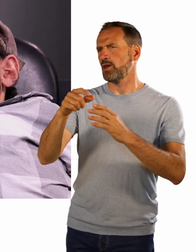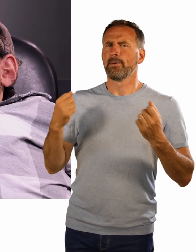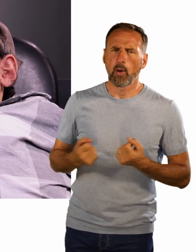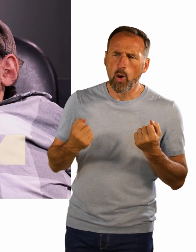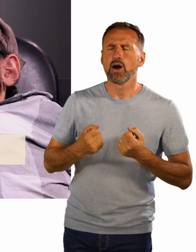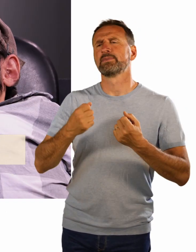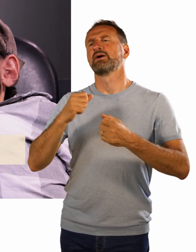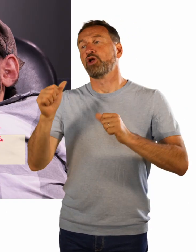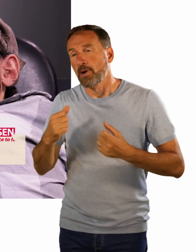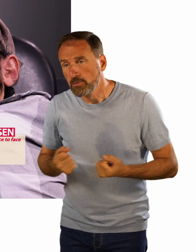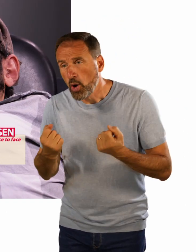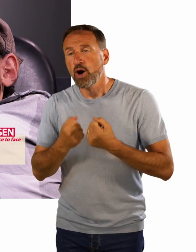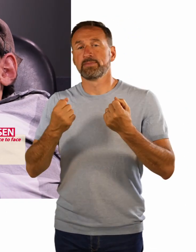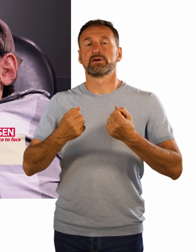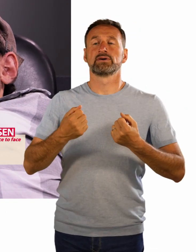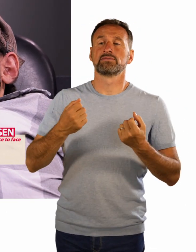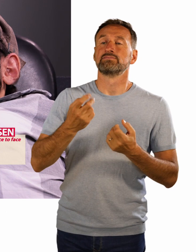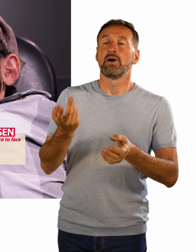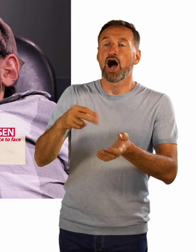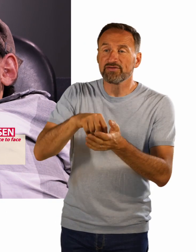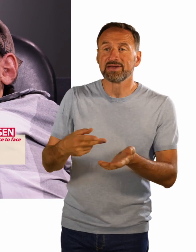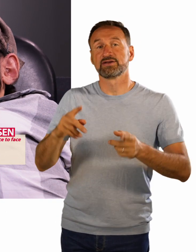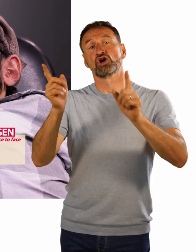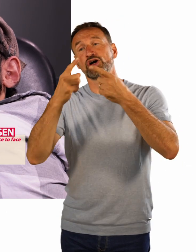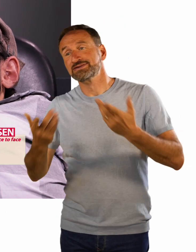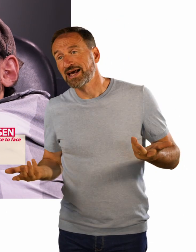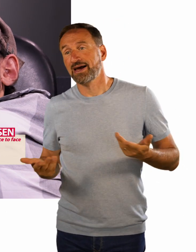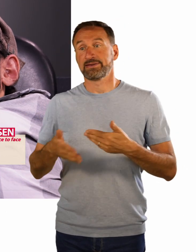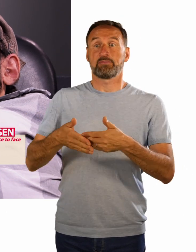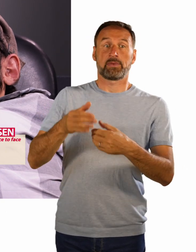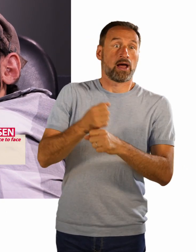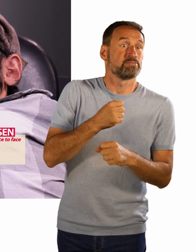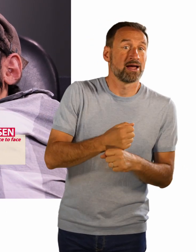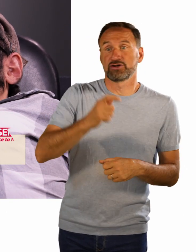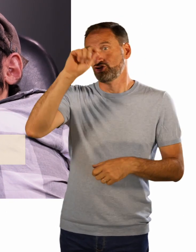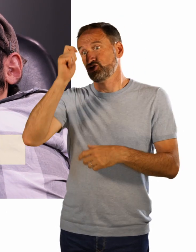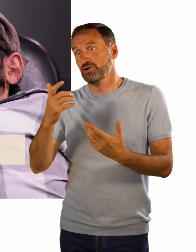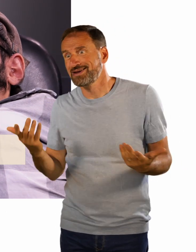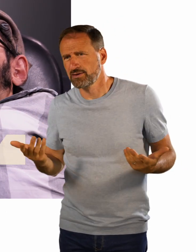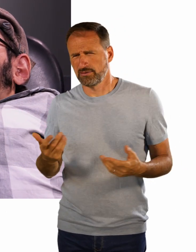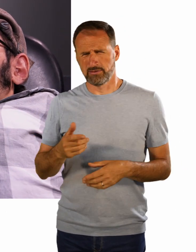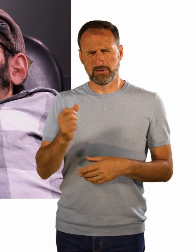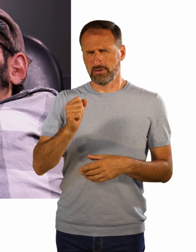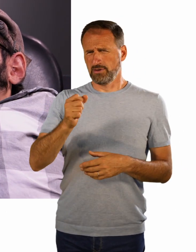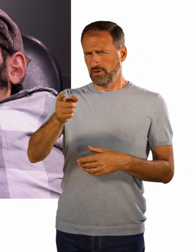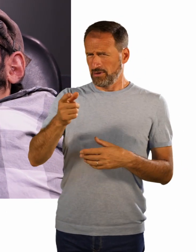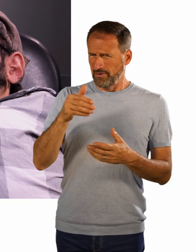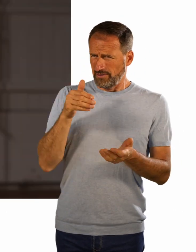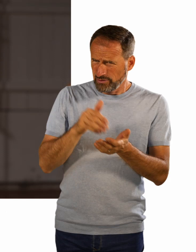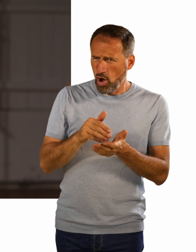Konzerte, Auftritte, nebenbei arbeiten, studieren. Hast du noch ein Privatleben im Sinne von, hast